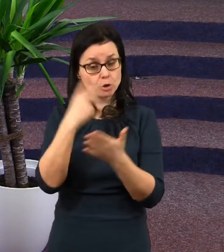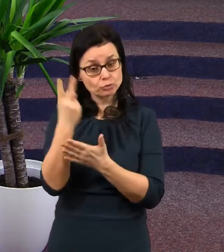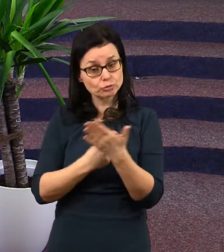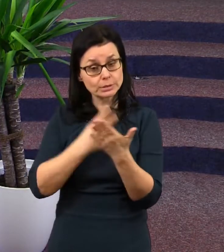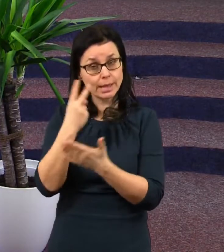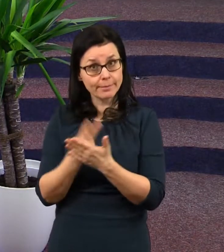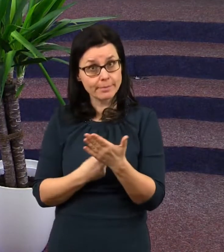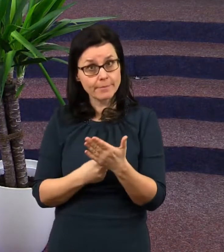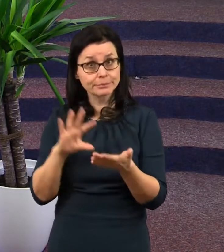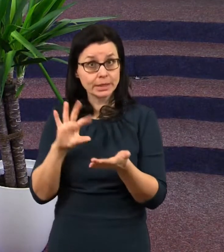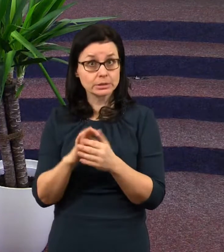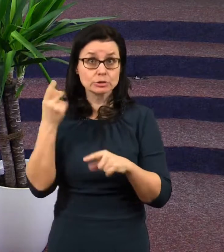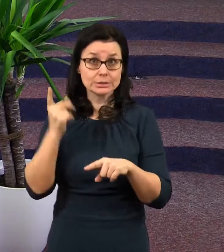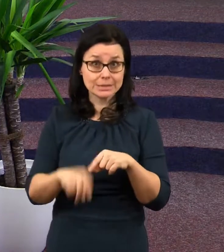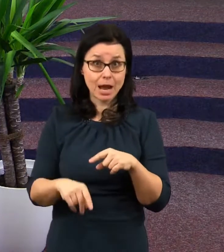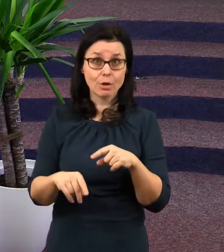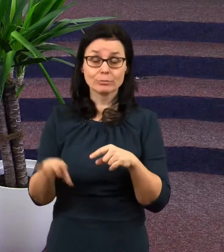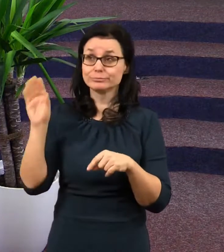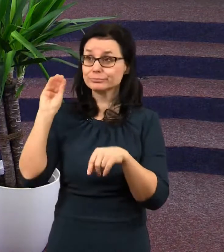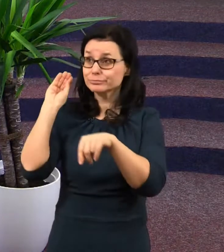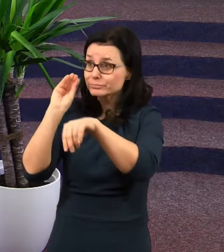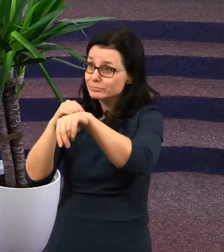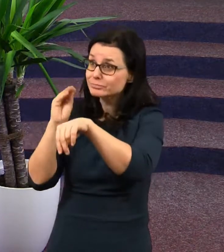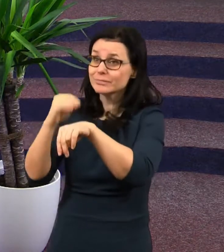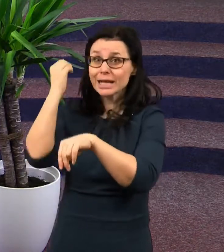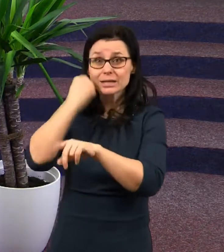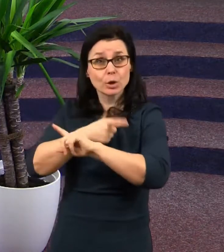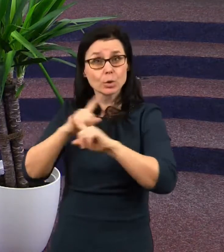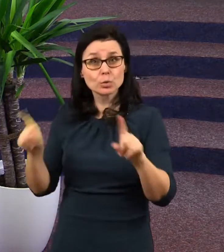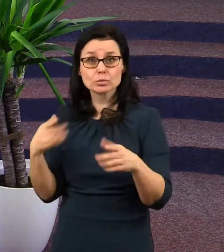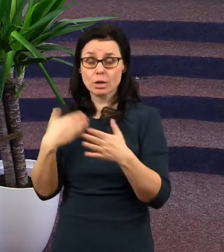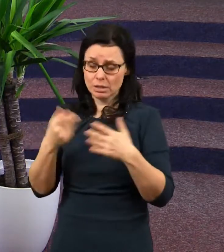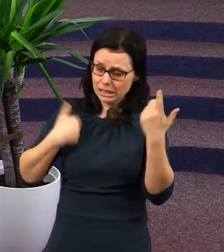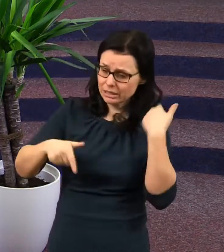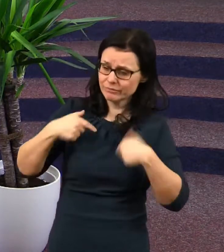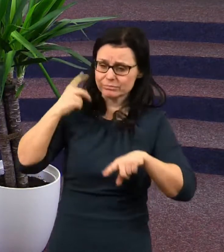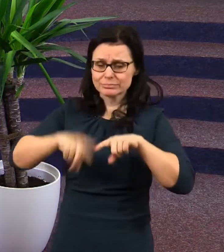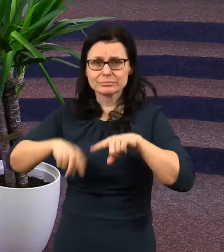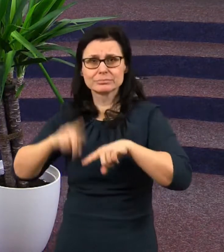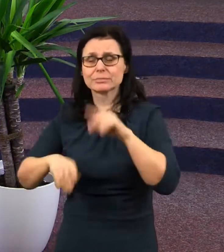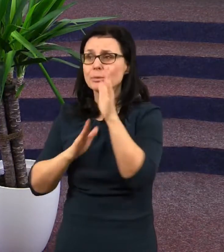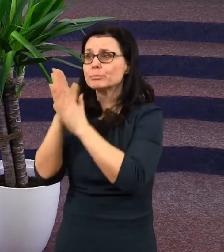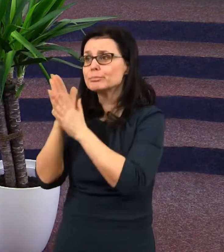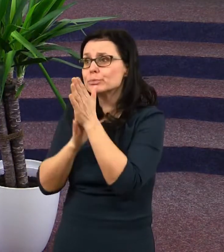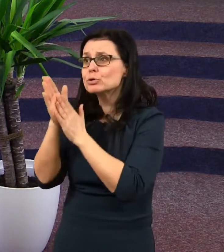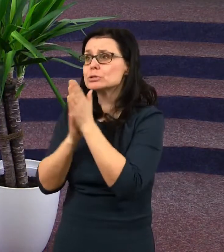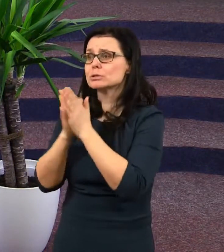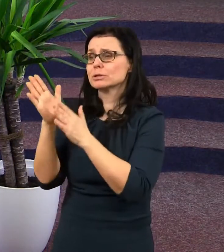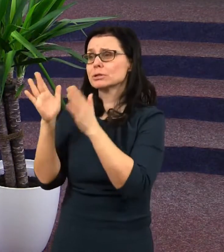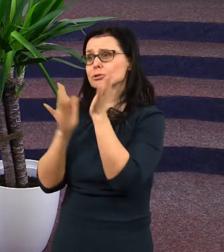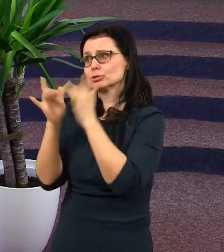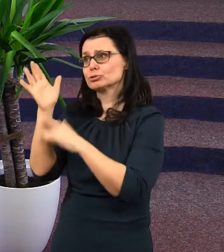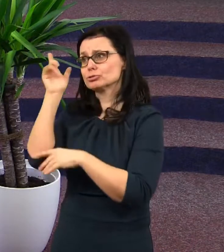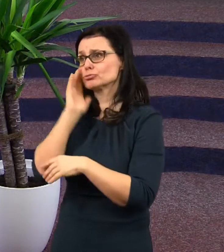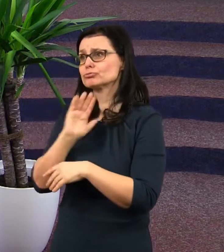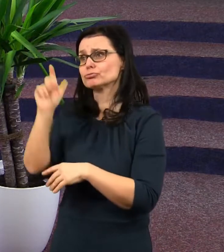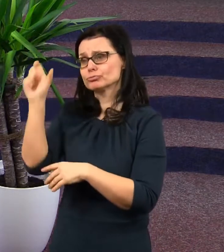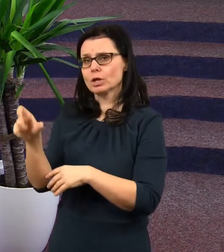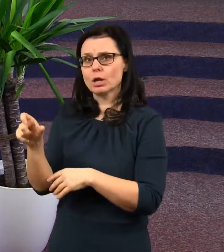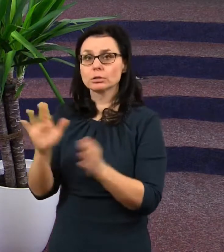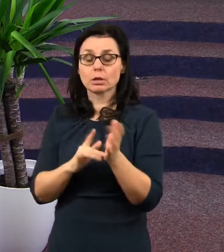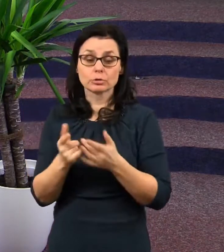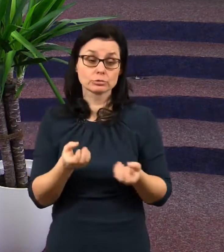Pána Ježíše Krista prosili lidé různým způsobem postižení, podle víry tvé, staň se tobě.